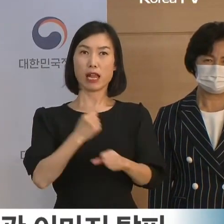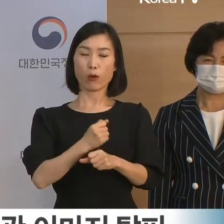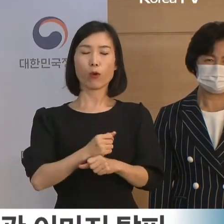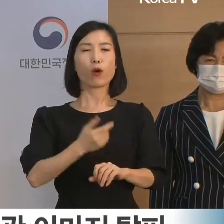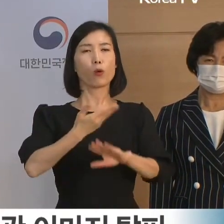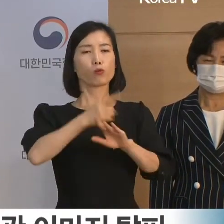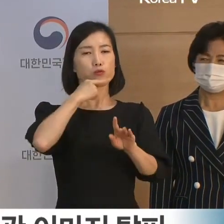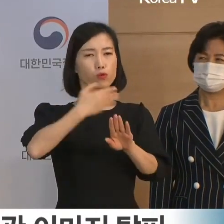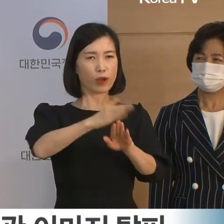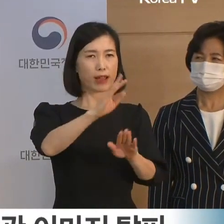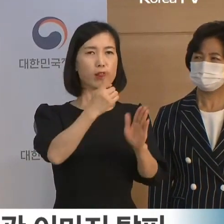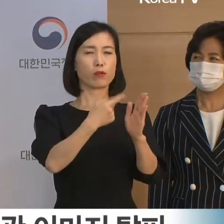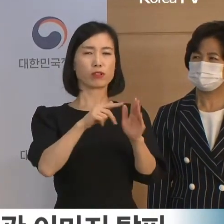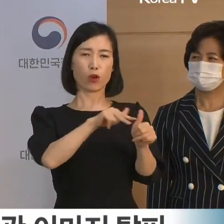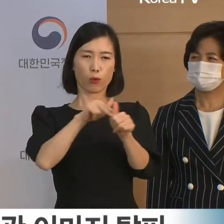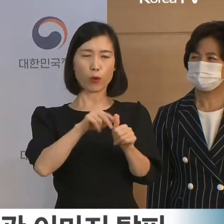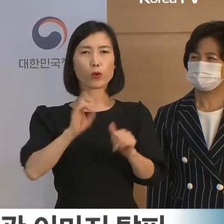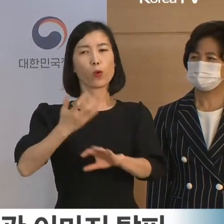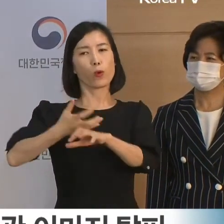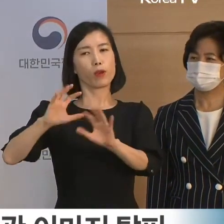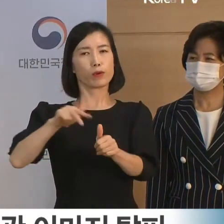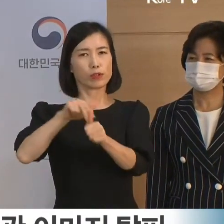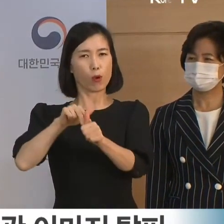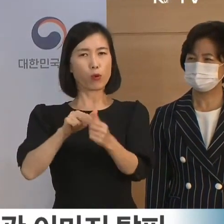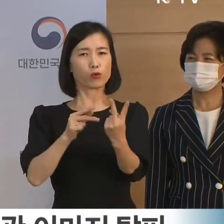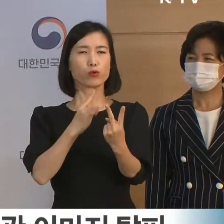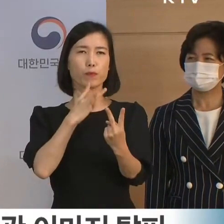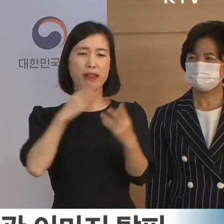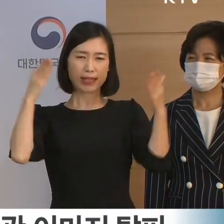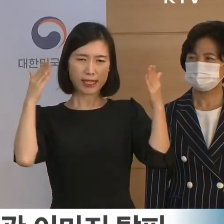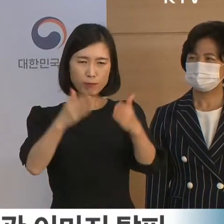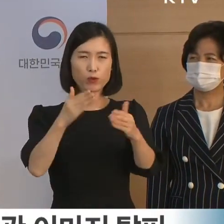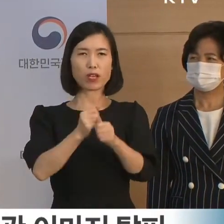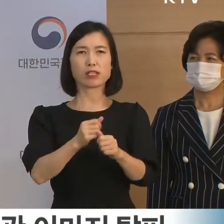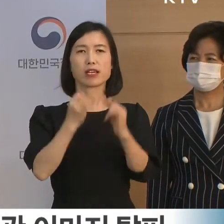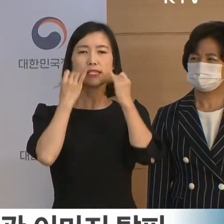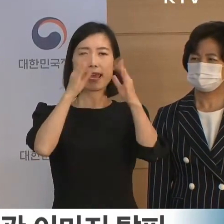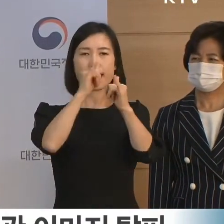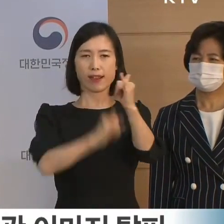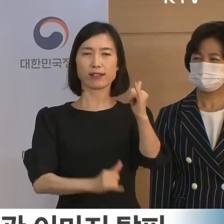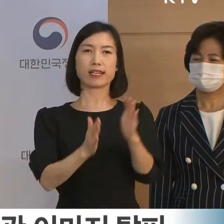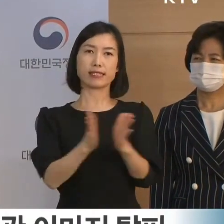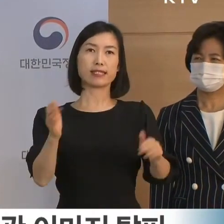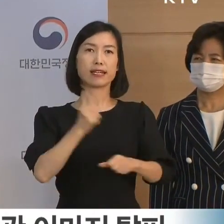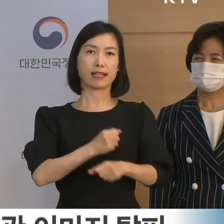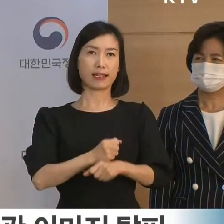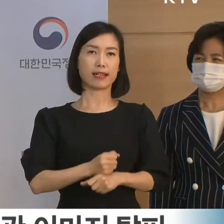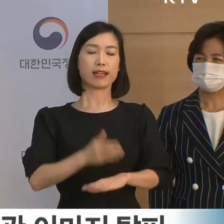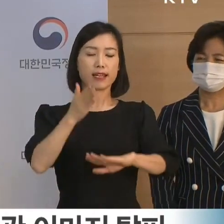해외, 전문정보기관으로 새 역사를 써나가겠습니다. 감사합니다.